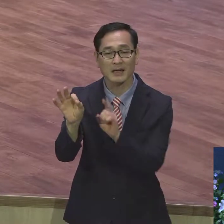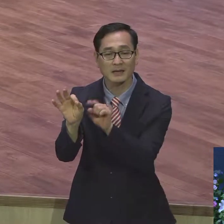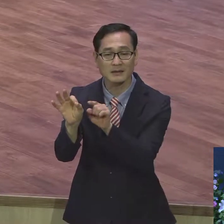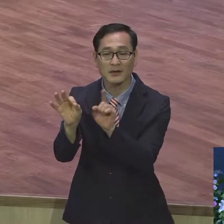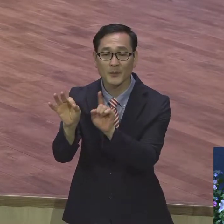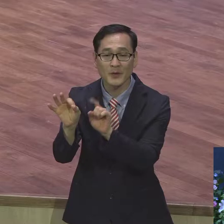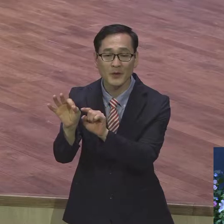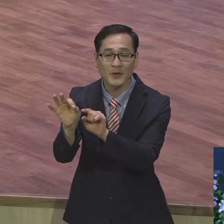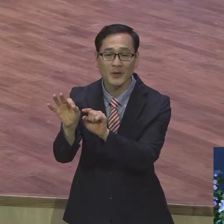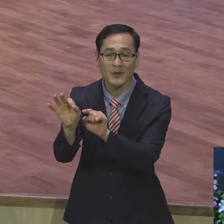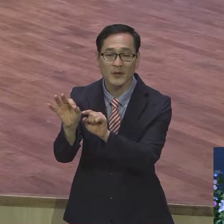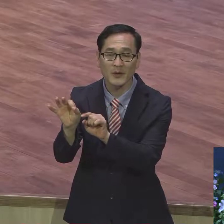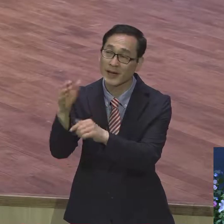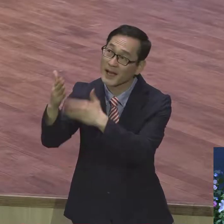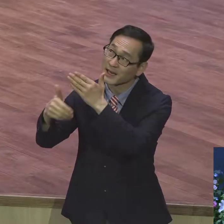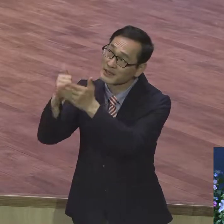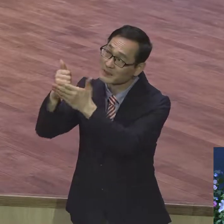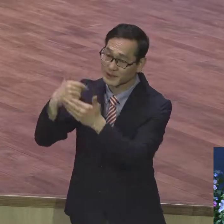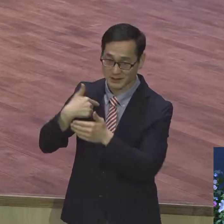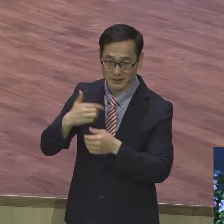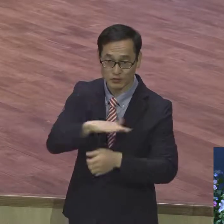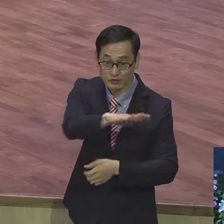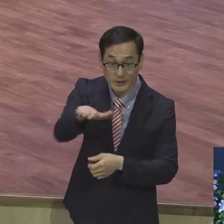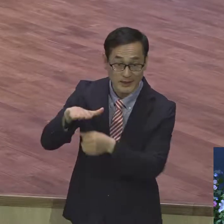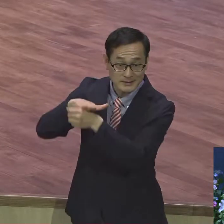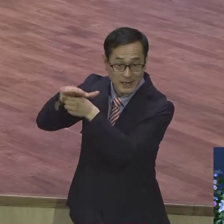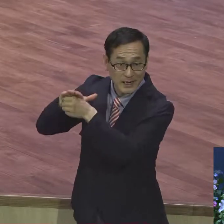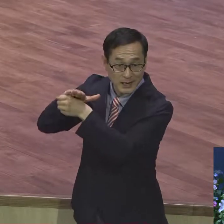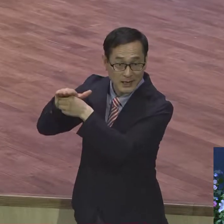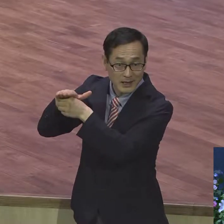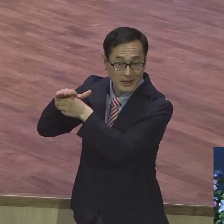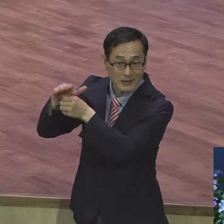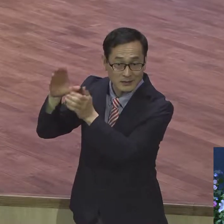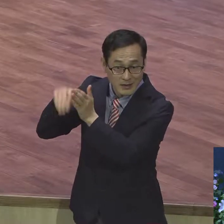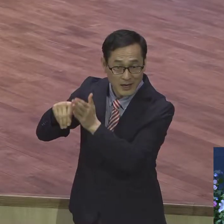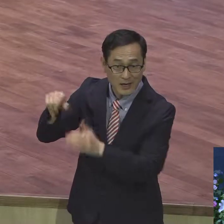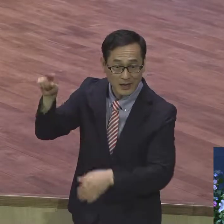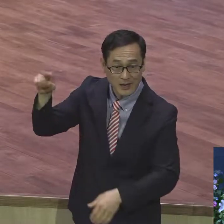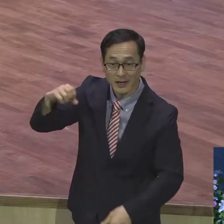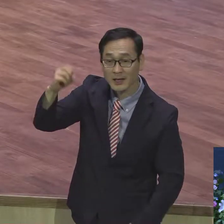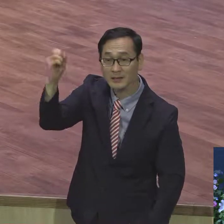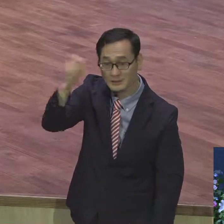사랑하시는데 아주 잘 적용되는 표현이라고 생각합니다.